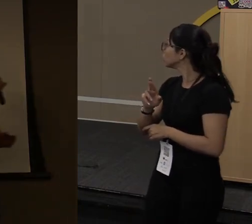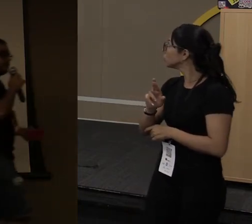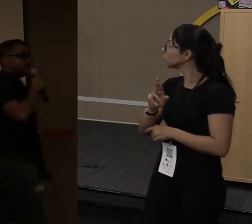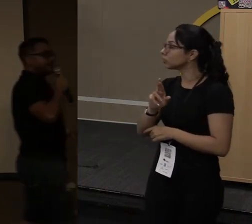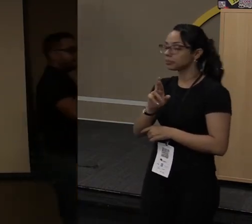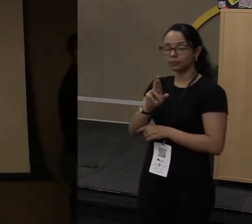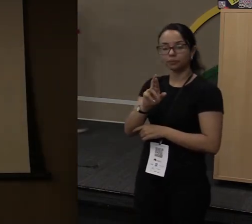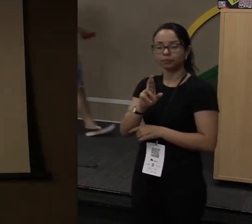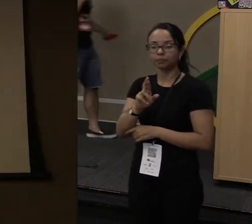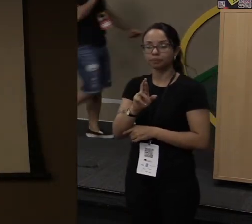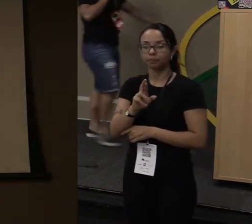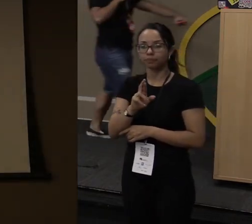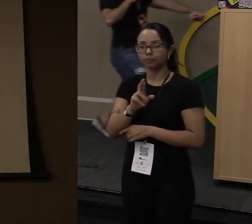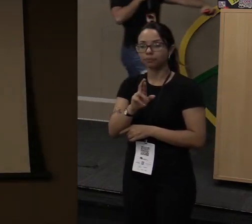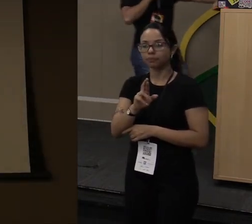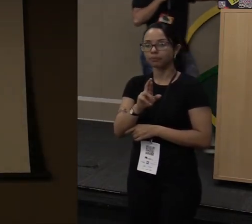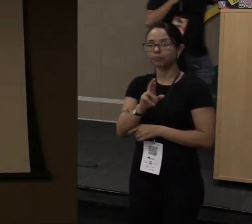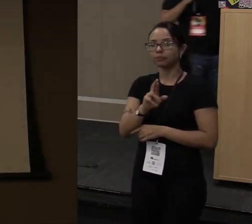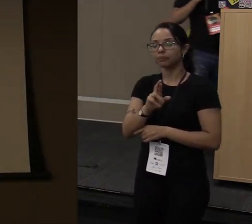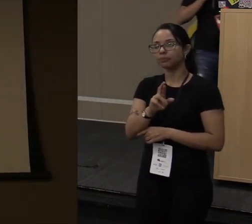A gente pode receber...